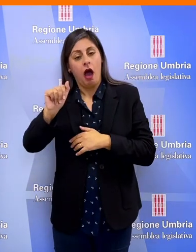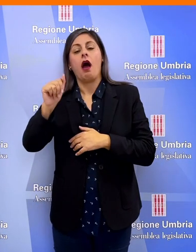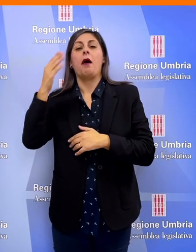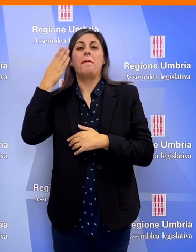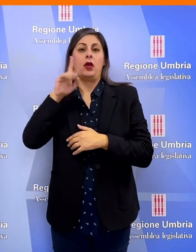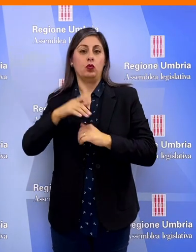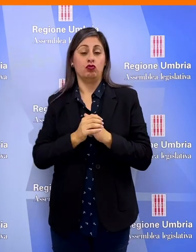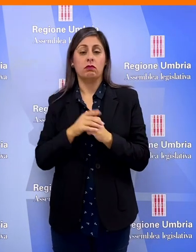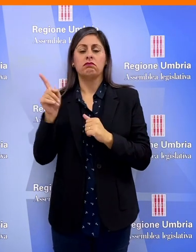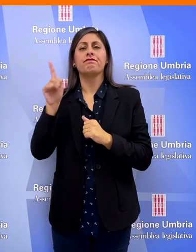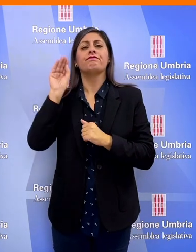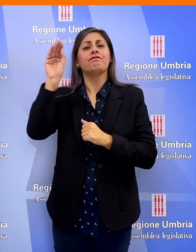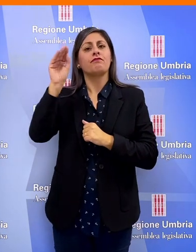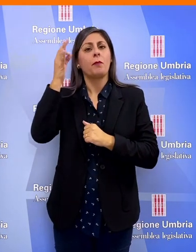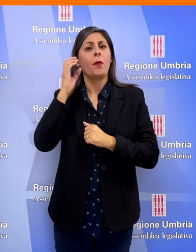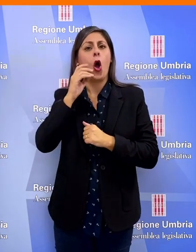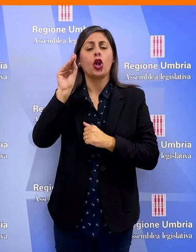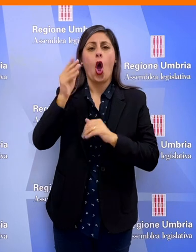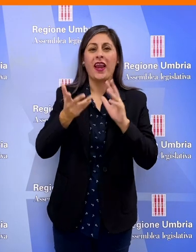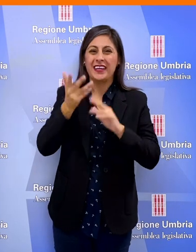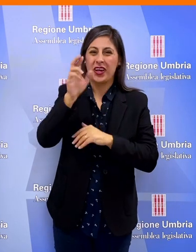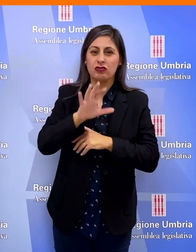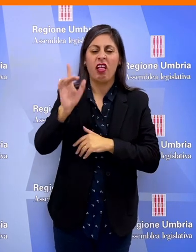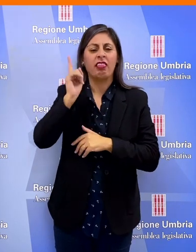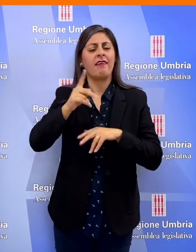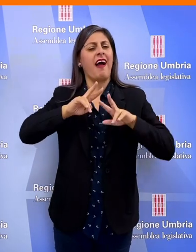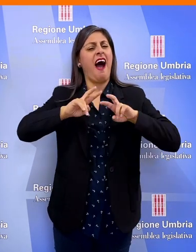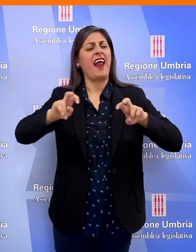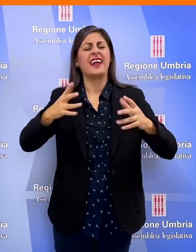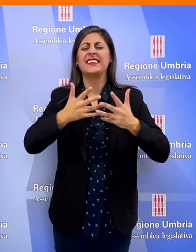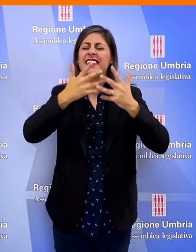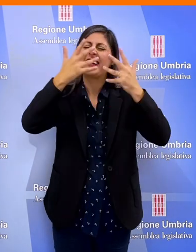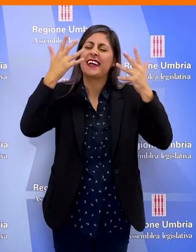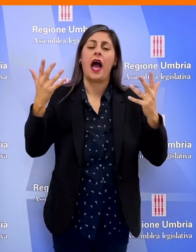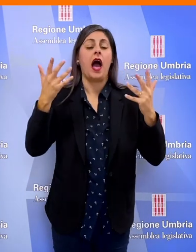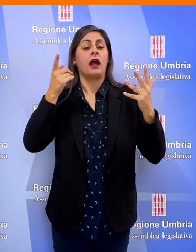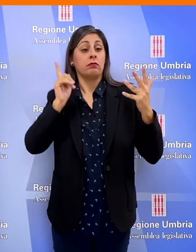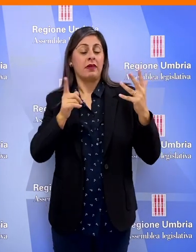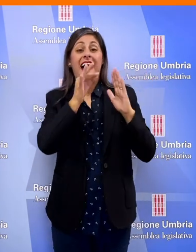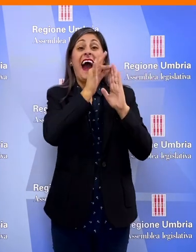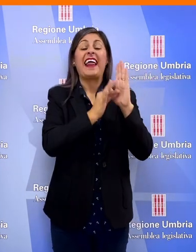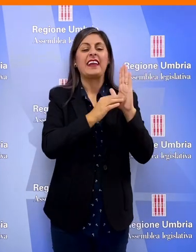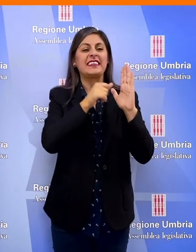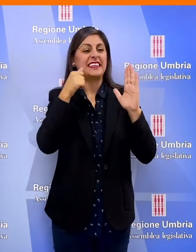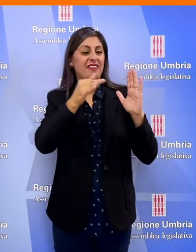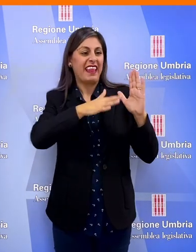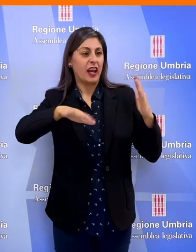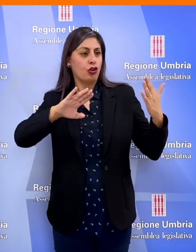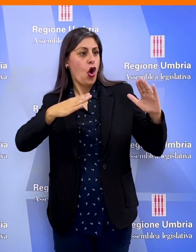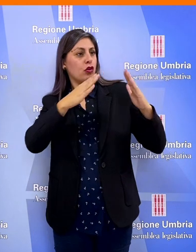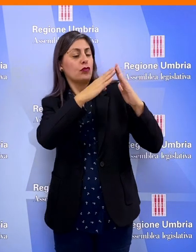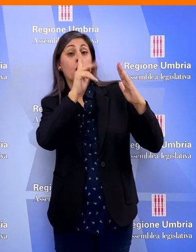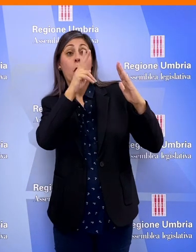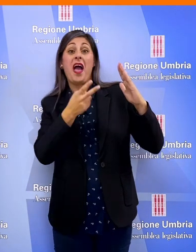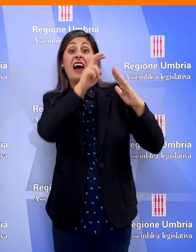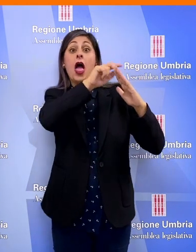'assessore regionale Roberto Morroni di avviare un'attenta analisi riguardo la reale consistenza delle caratteristiche fisiche del territorio dei